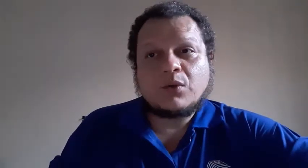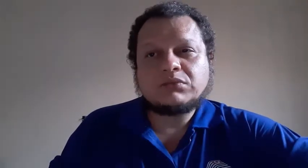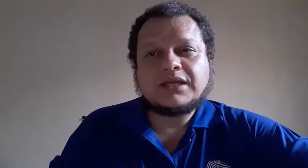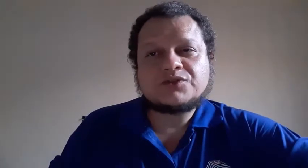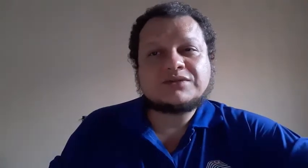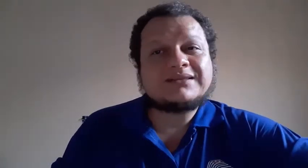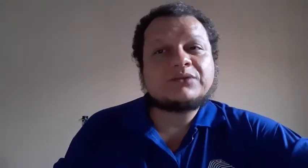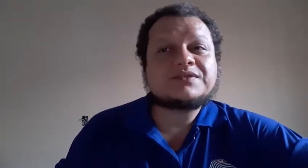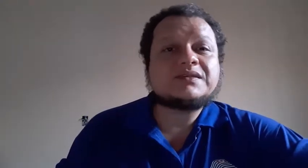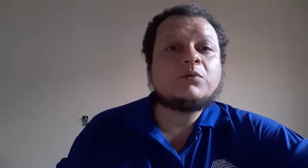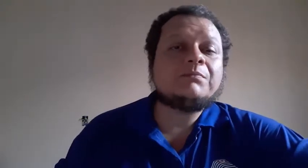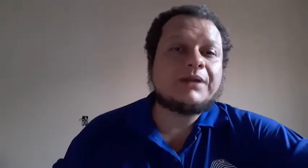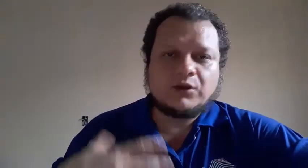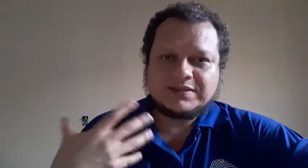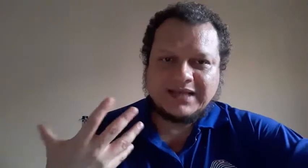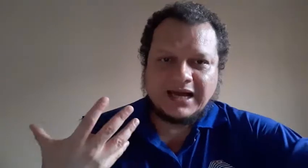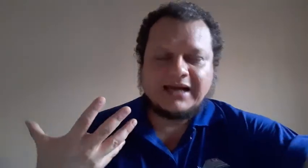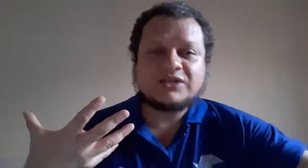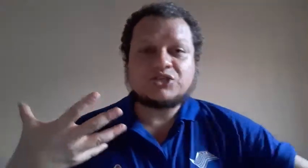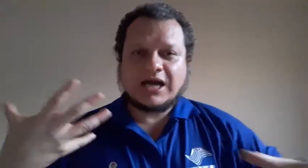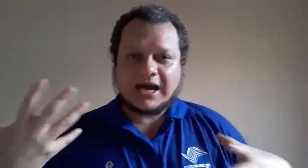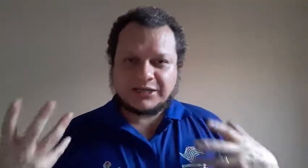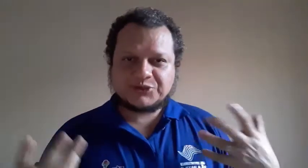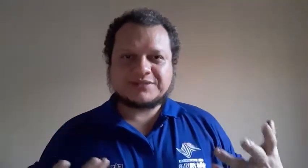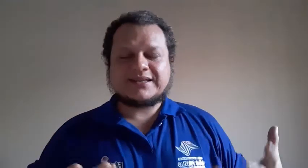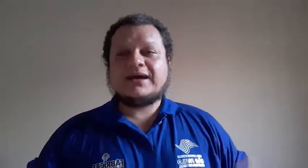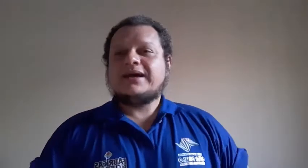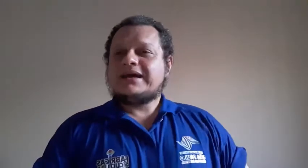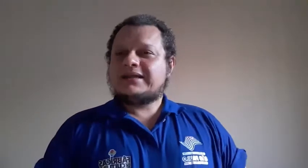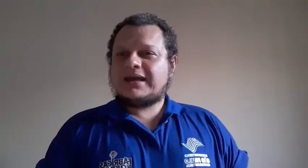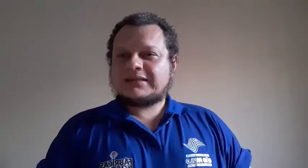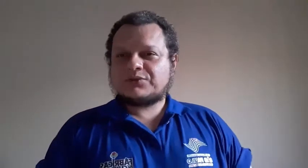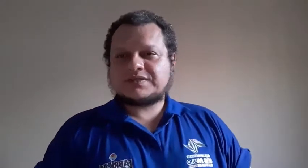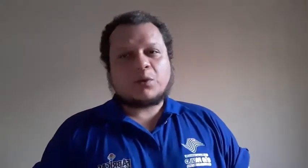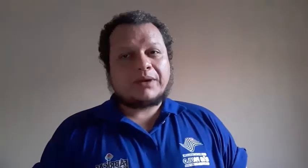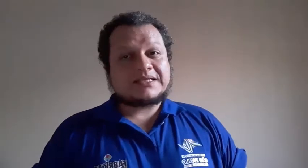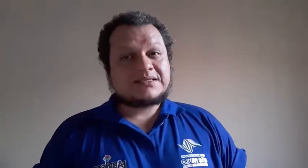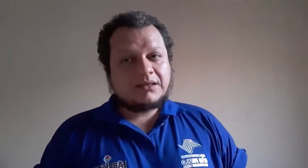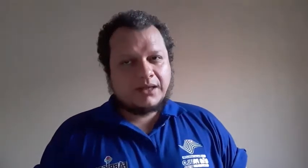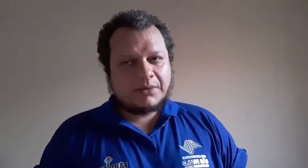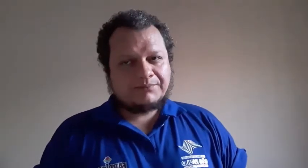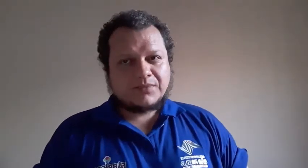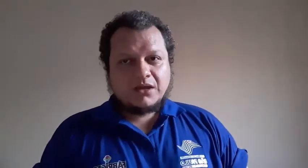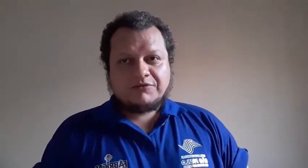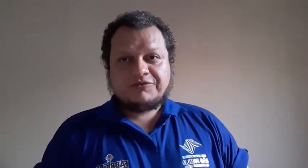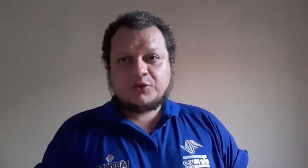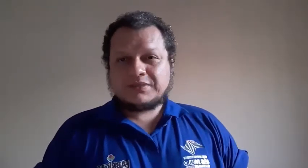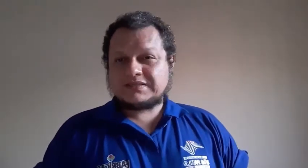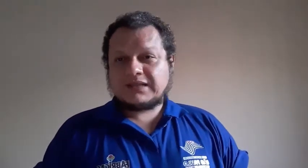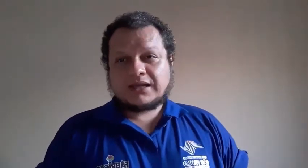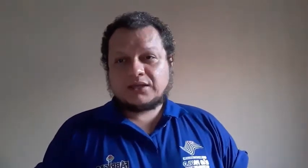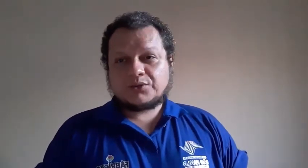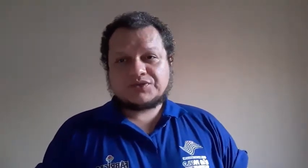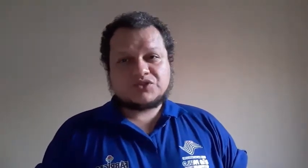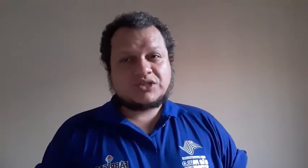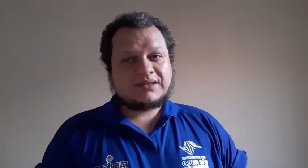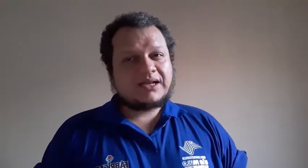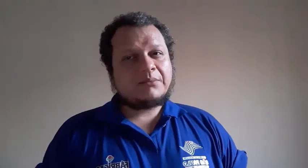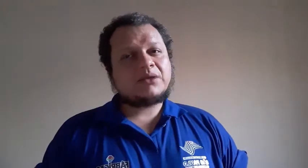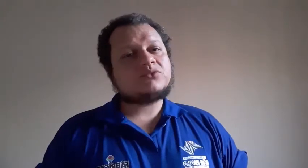contexto da tradução para a nossa área de artes, que é a tradução para cinema, filmes técnicos de treinamento,